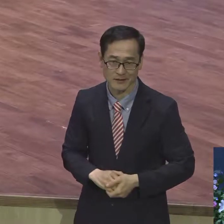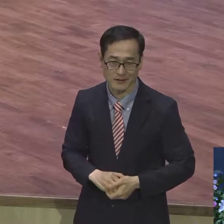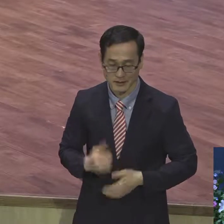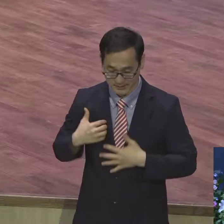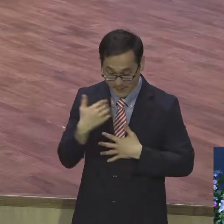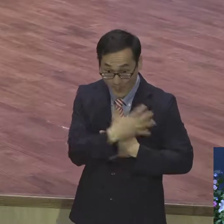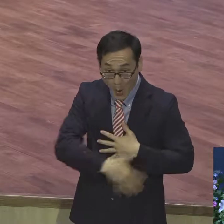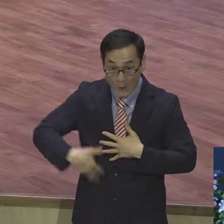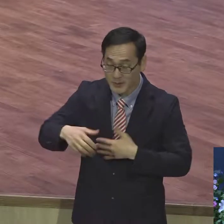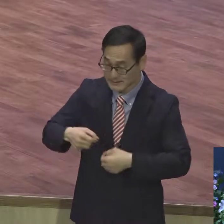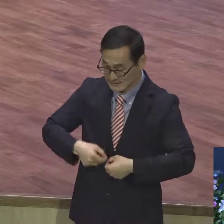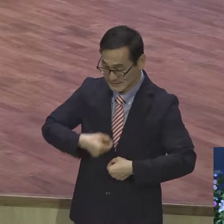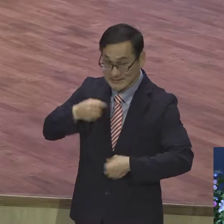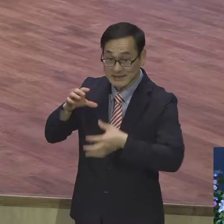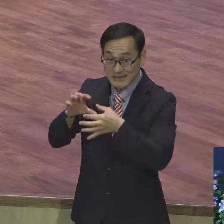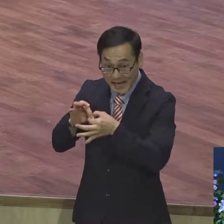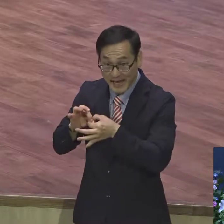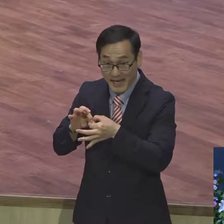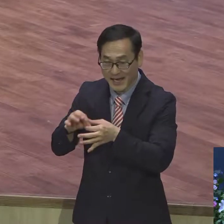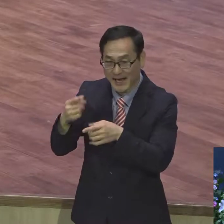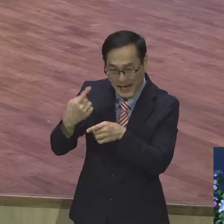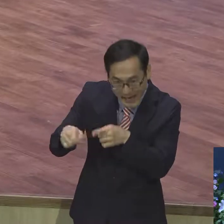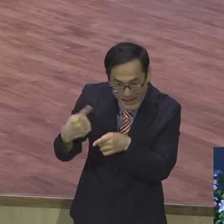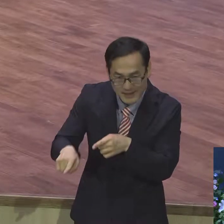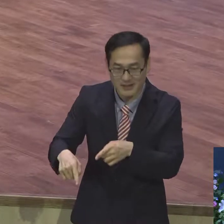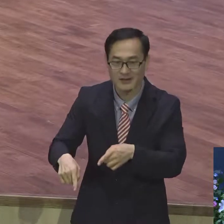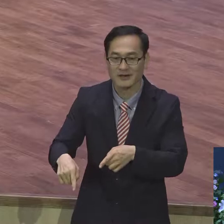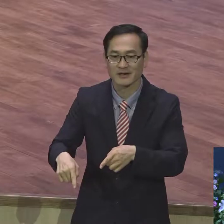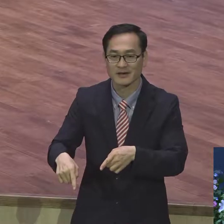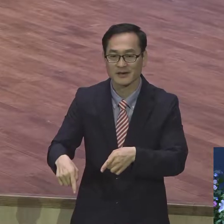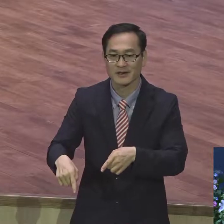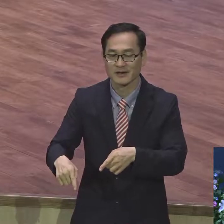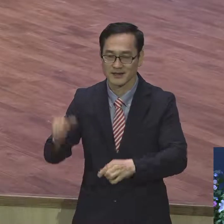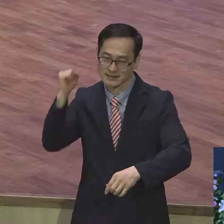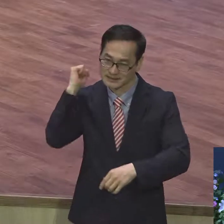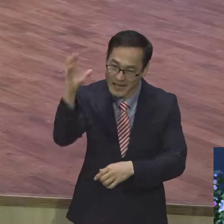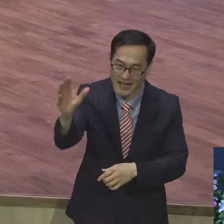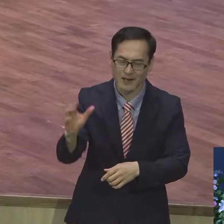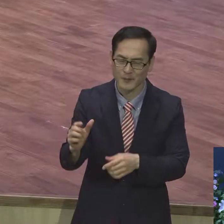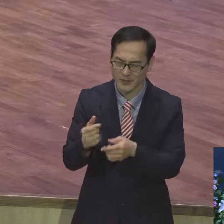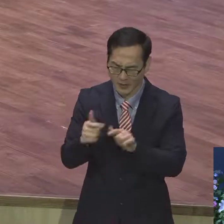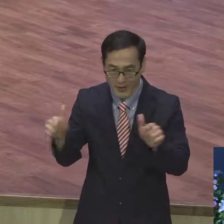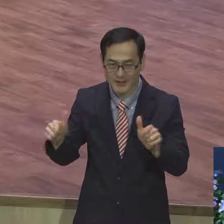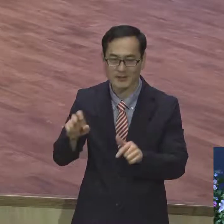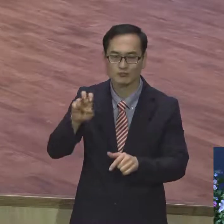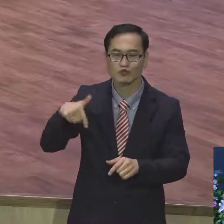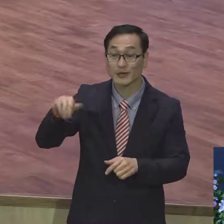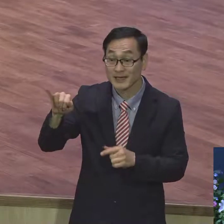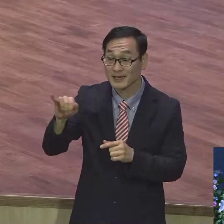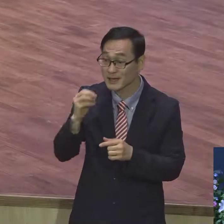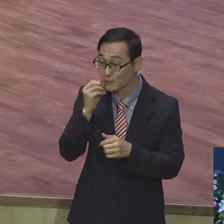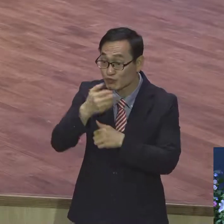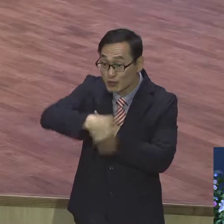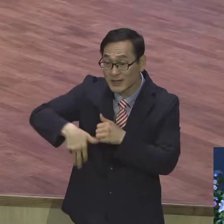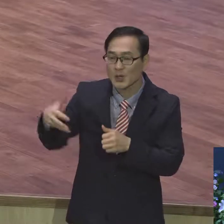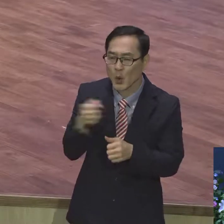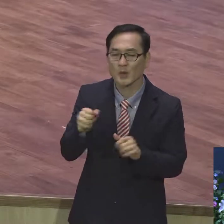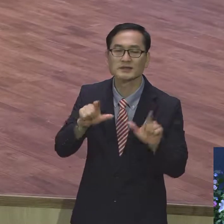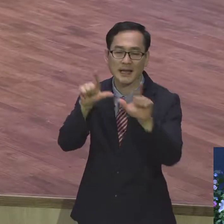하나님께 드려라. 의의의 무기로서의 삶이에요. 사도 바울은 로마스 육장을 시작하면서